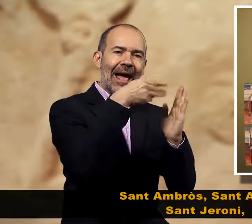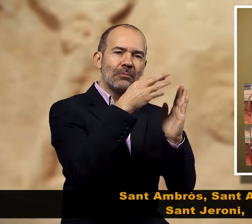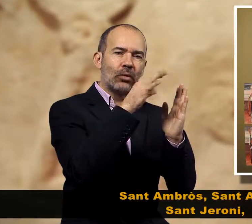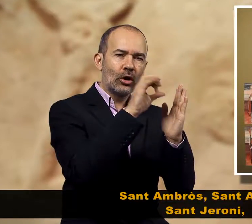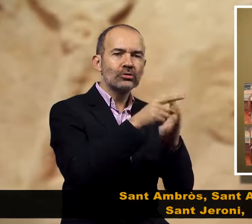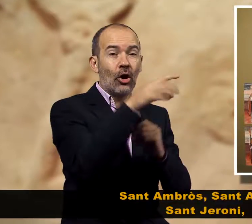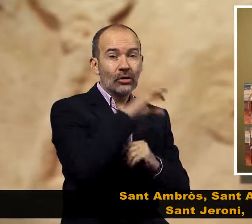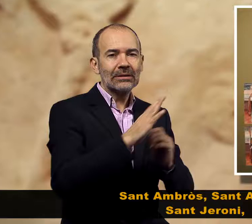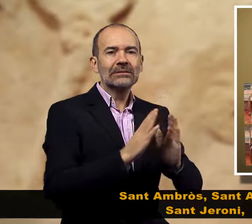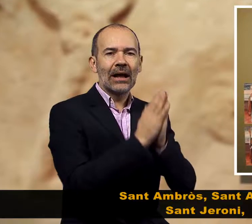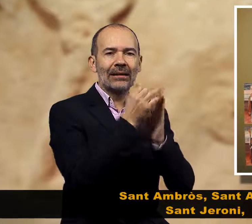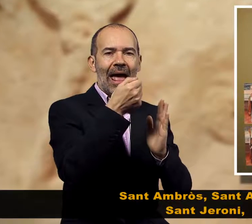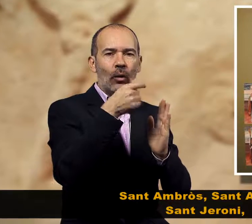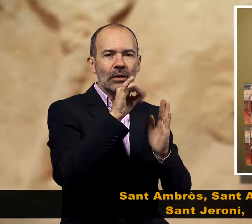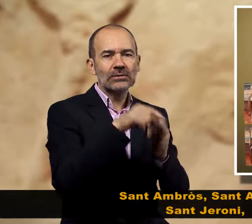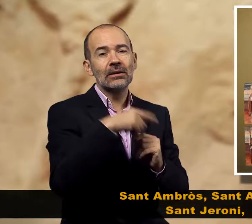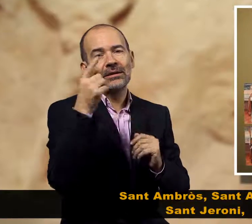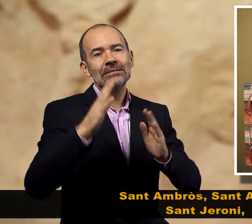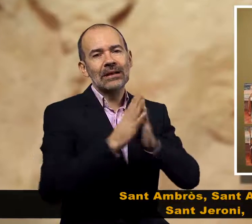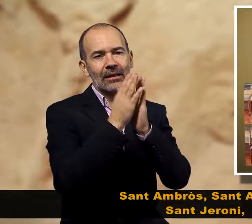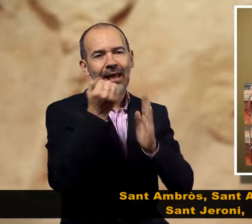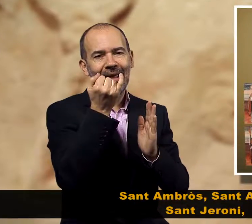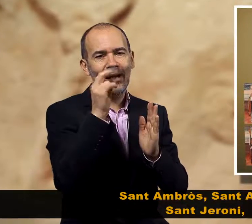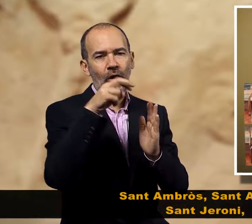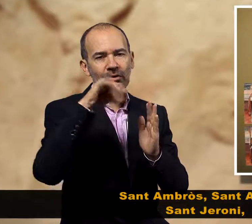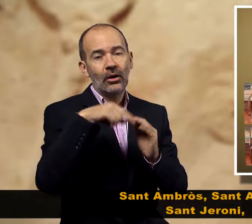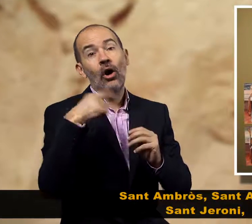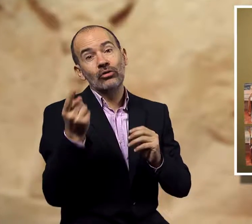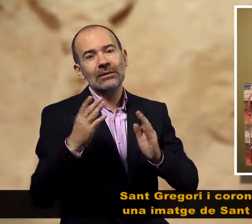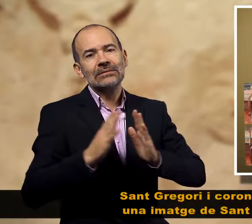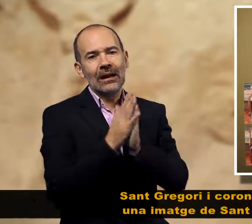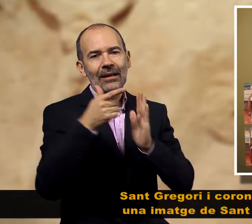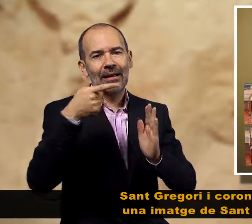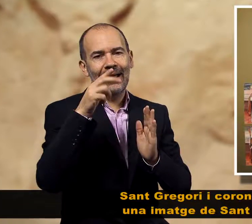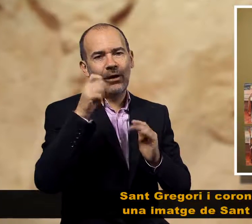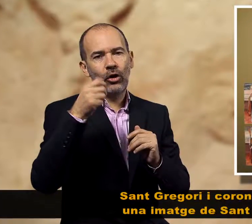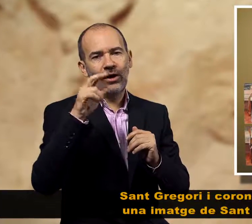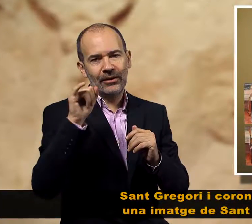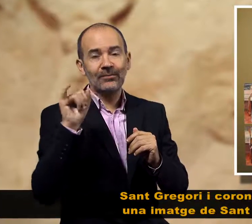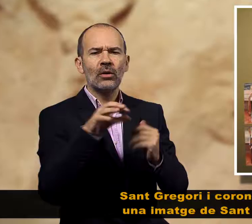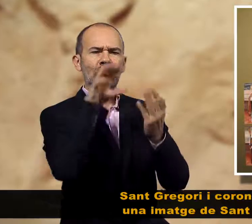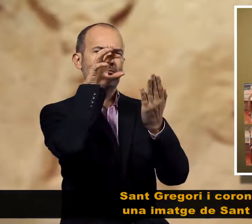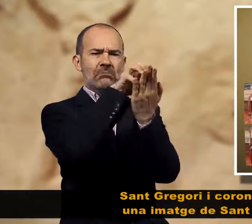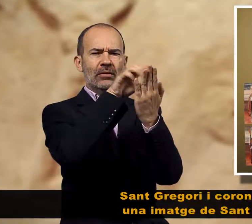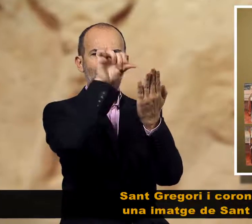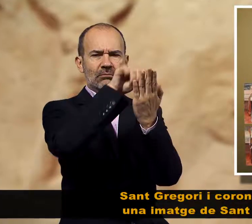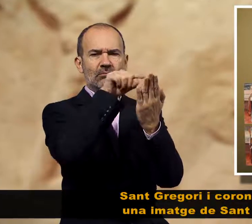Sant Ambrós, Sant Agustí, Sant Geroni, Sant Gregori i coronat